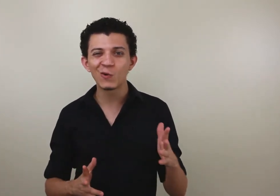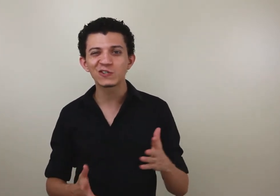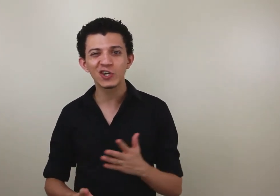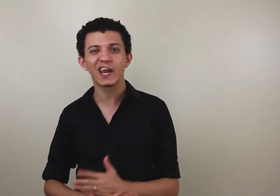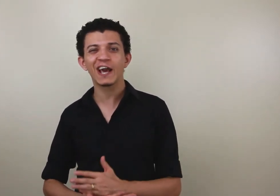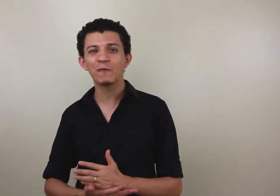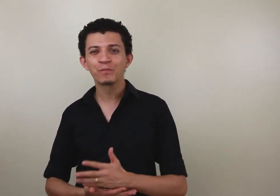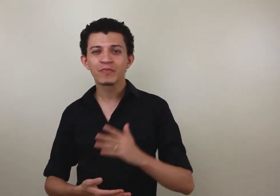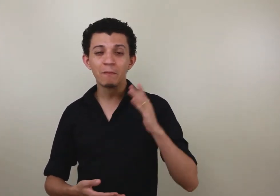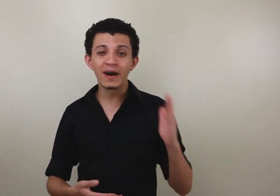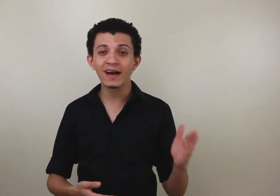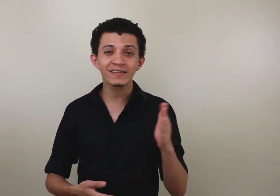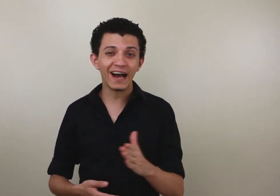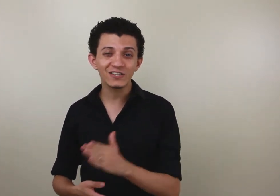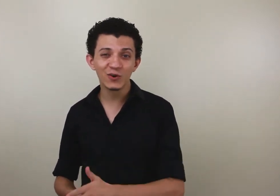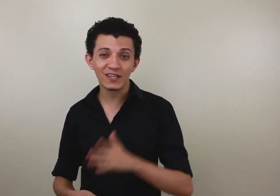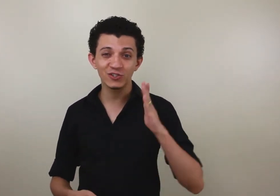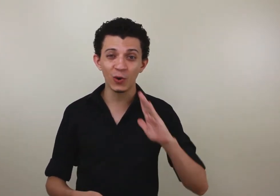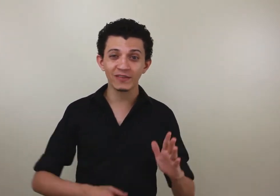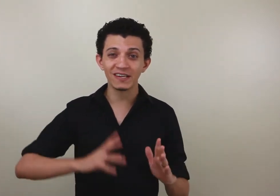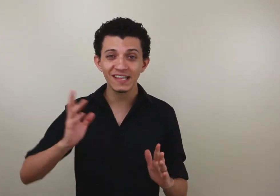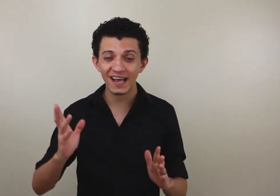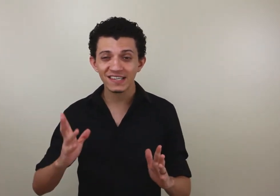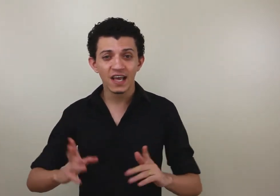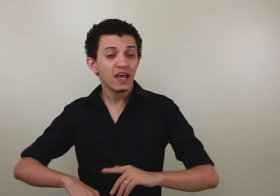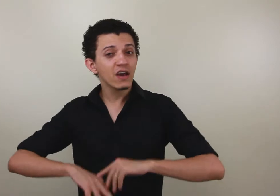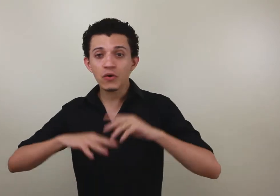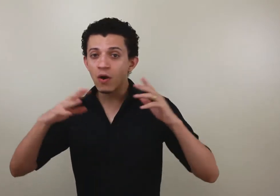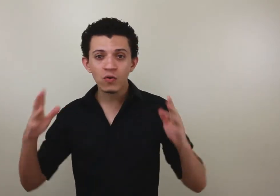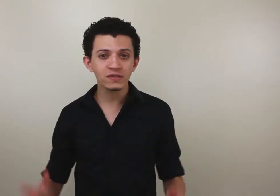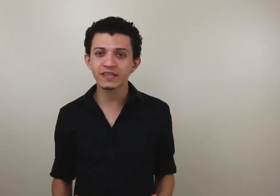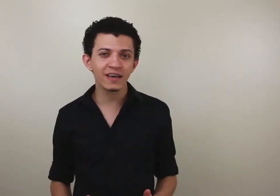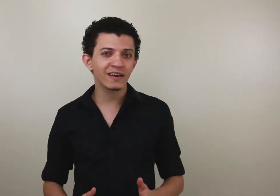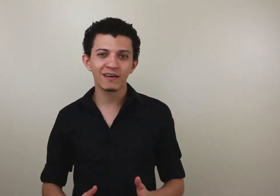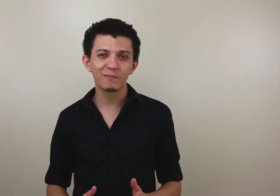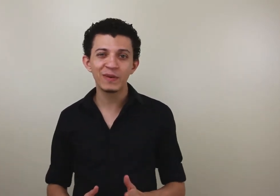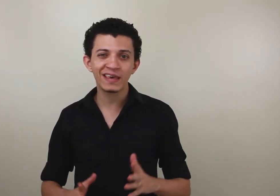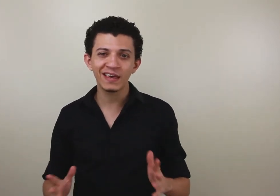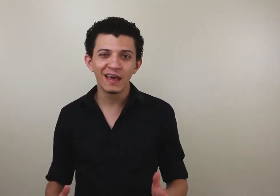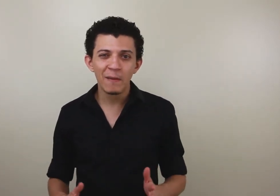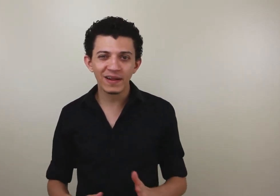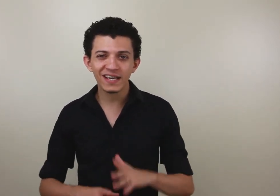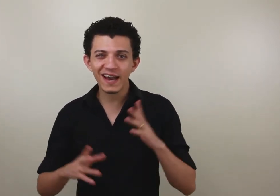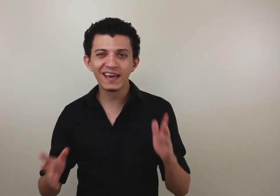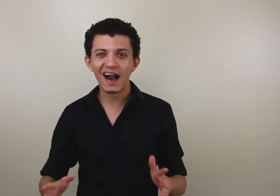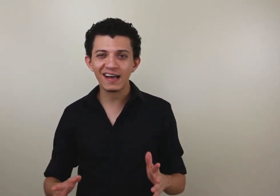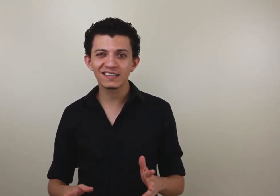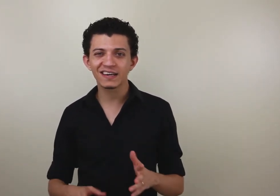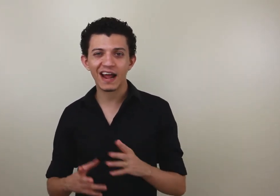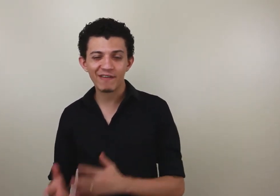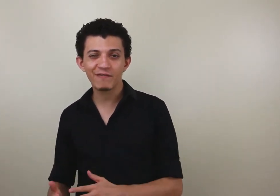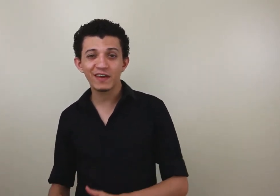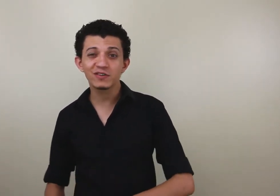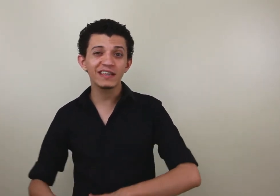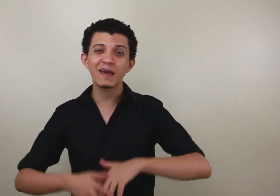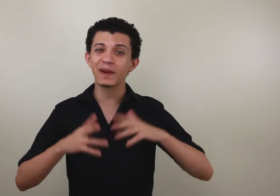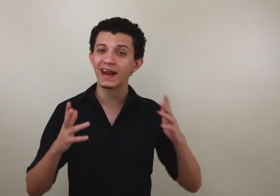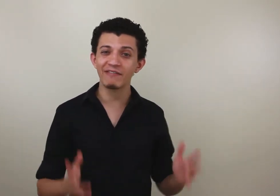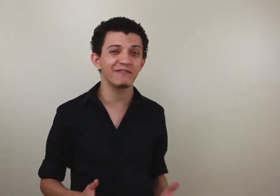curso de grego, manhã, tarde, noite, de 8 às 10, e eu não consegui pique pra chegar em casa, gravar vídeo, nem pra gravar